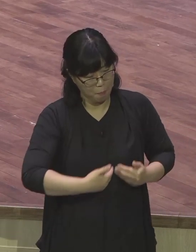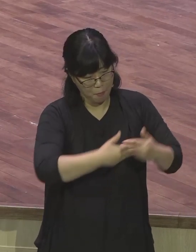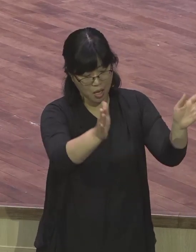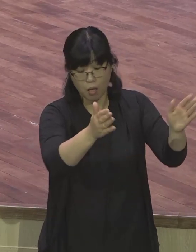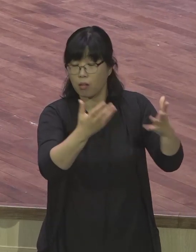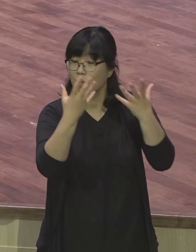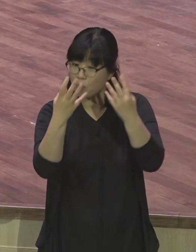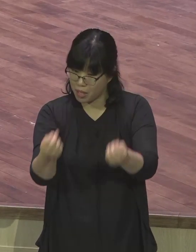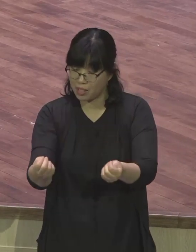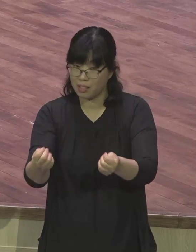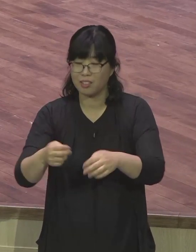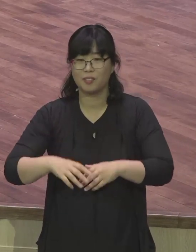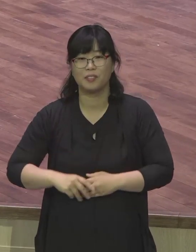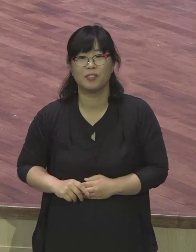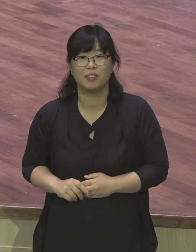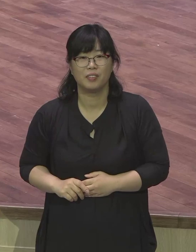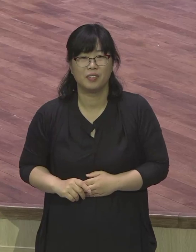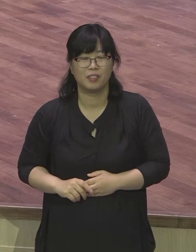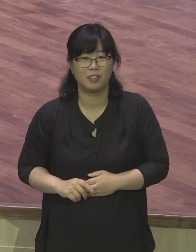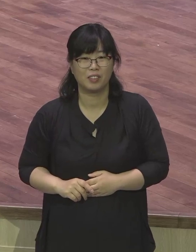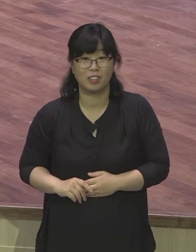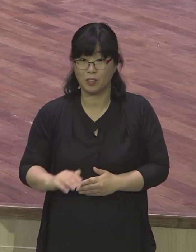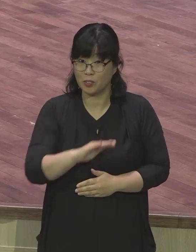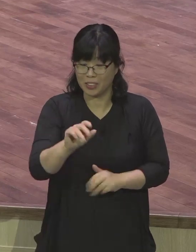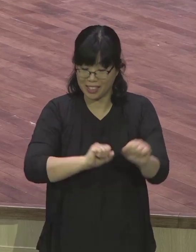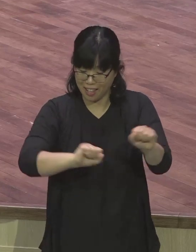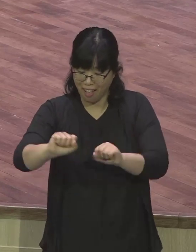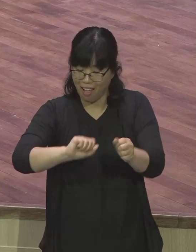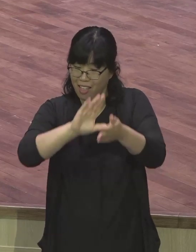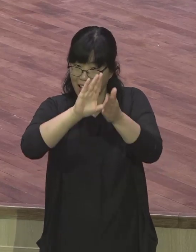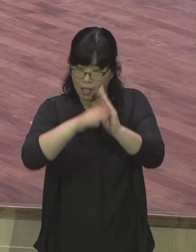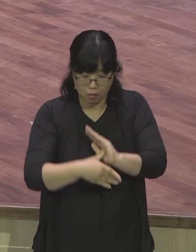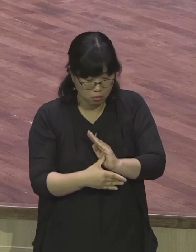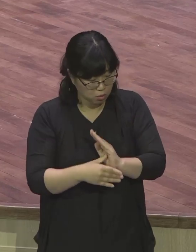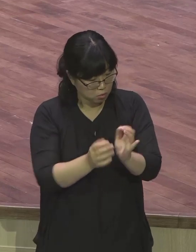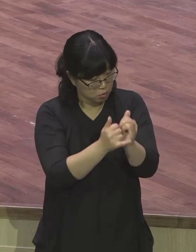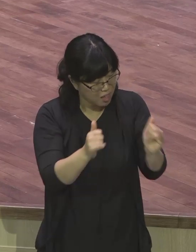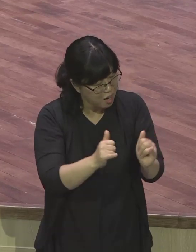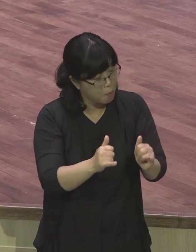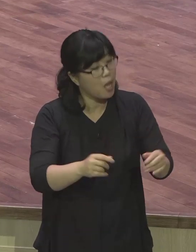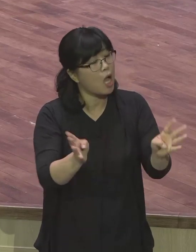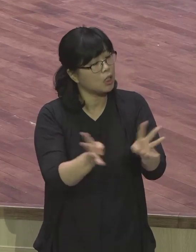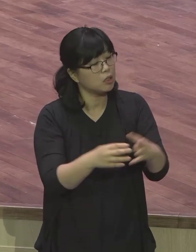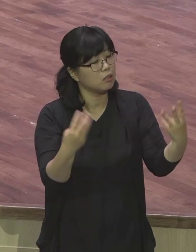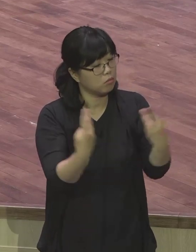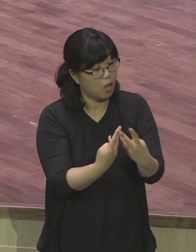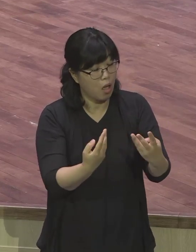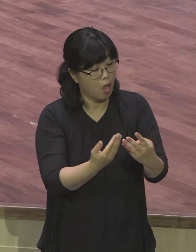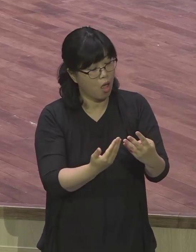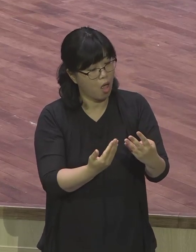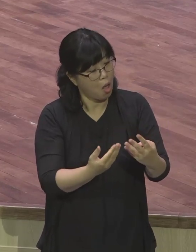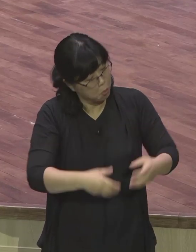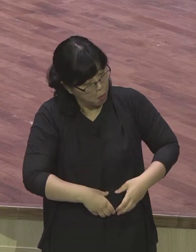하면서 이해하지 못하고 배려하지 못하면 그 사람의 본질을 치유할 수 없고